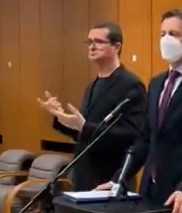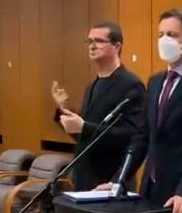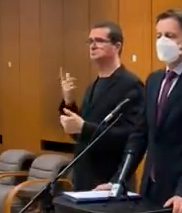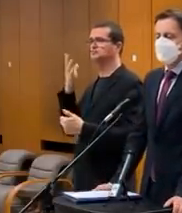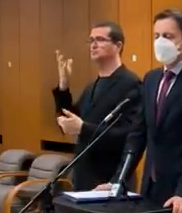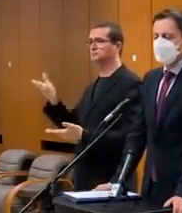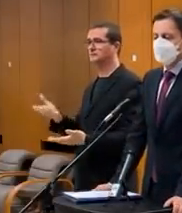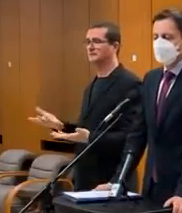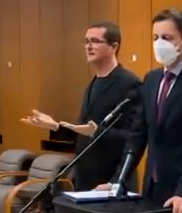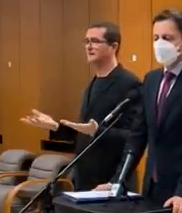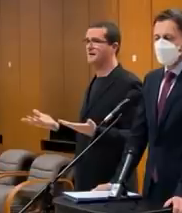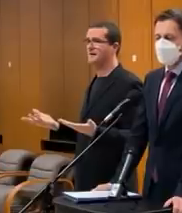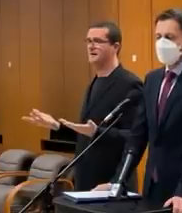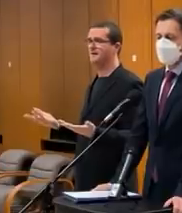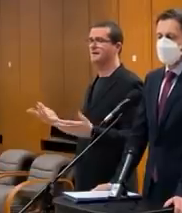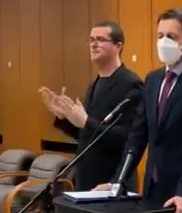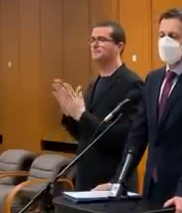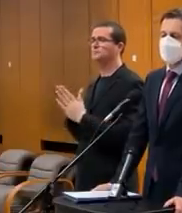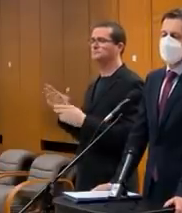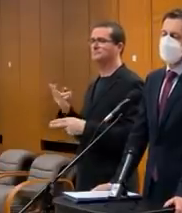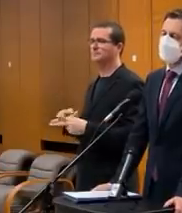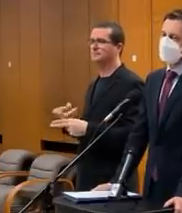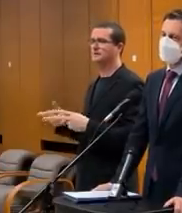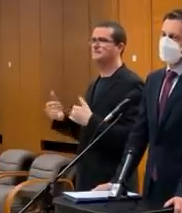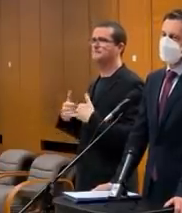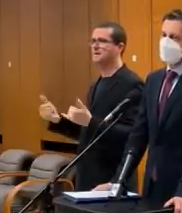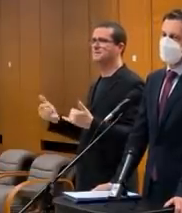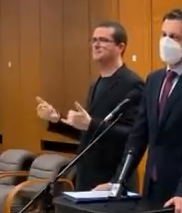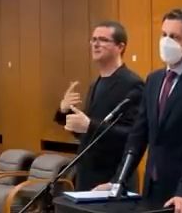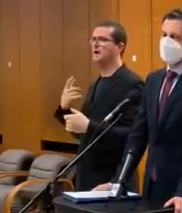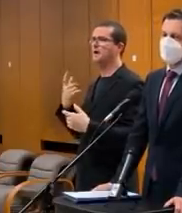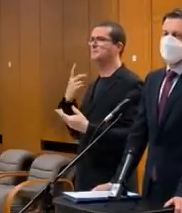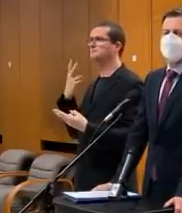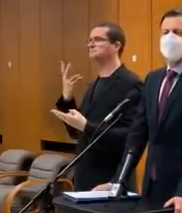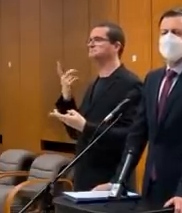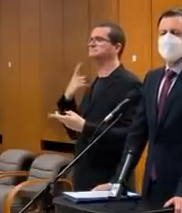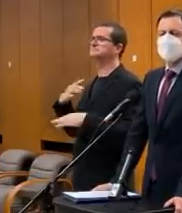prognozy, ale opäť prosím, neriaďme pandémiu na základe nejakých odhadov.